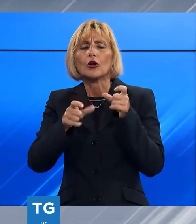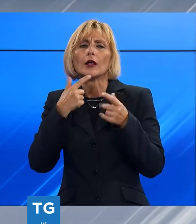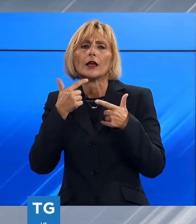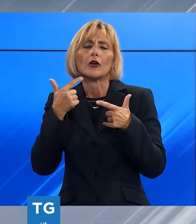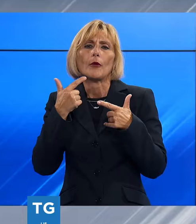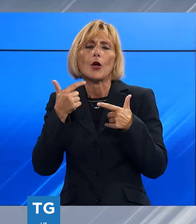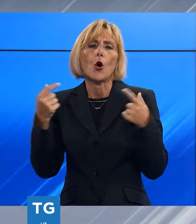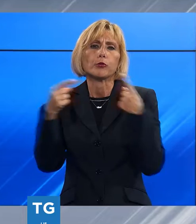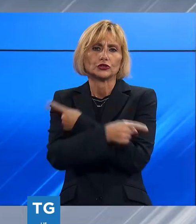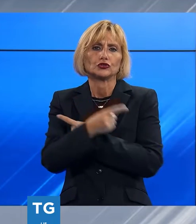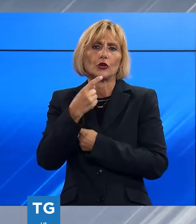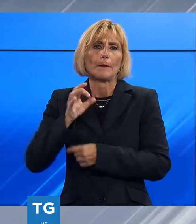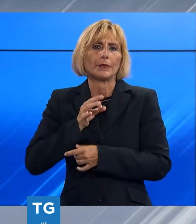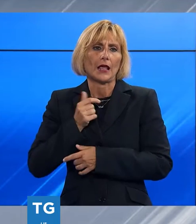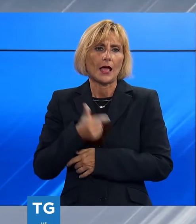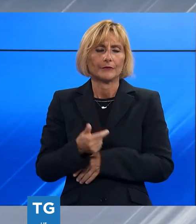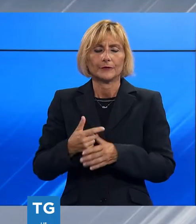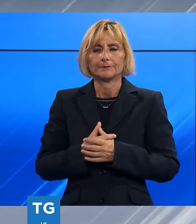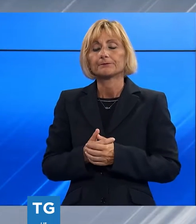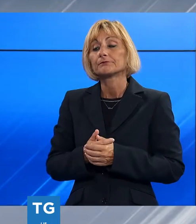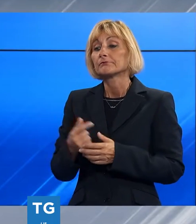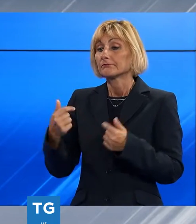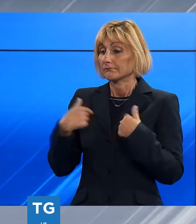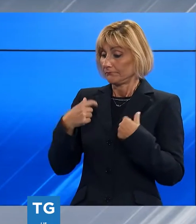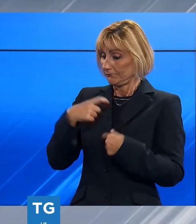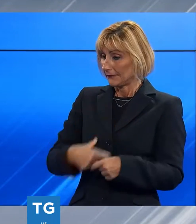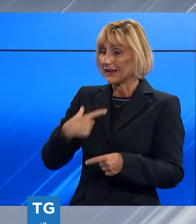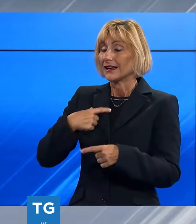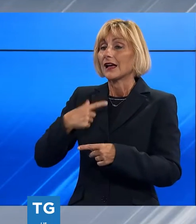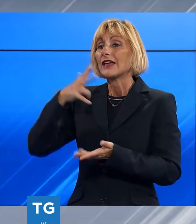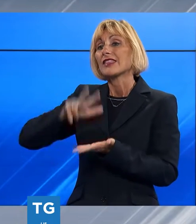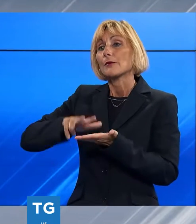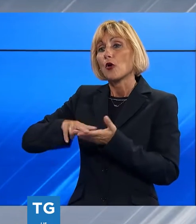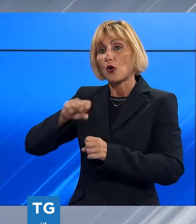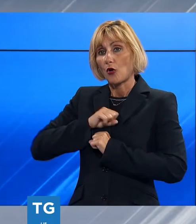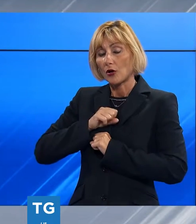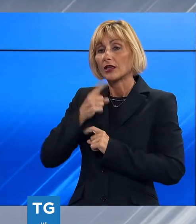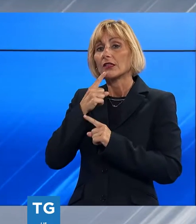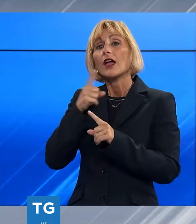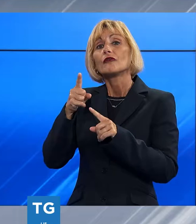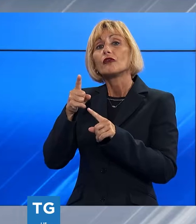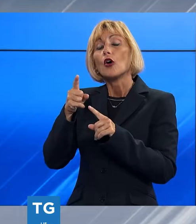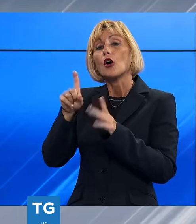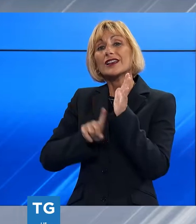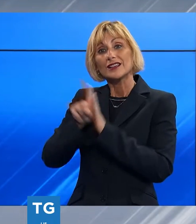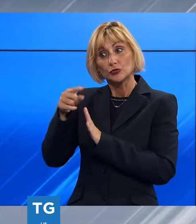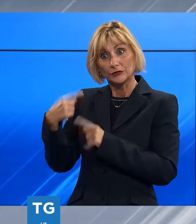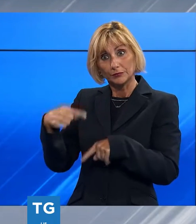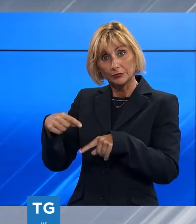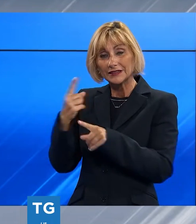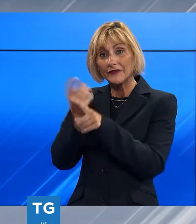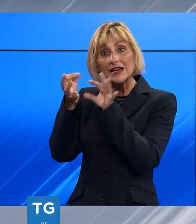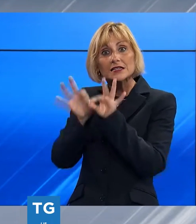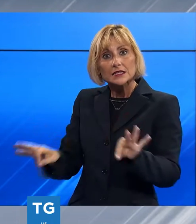crede nella democrazia, io reputo che questo risultato vada assolutamente rispettato e gli elettori